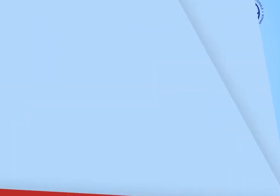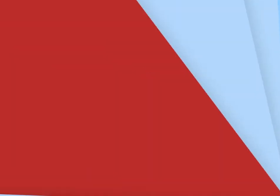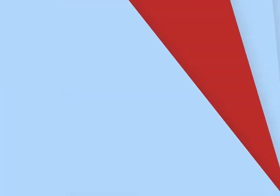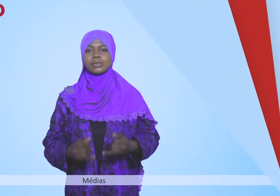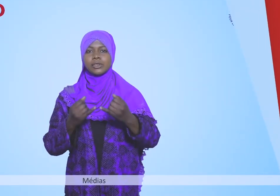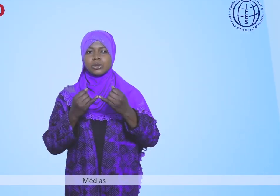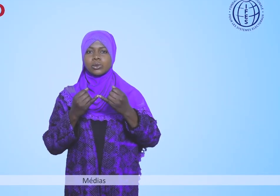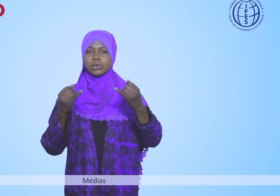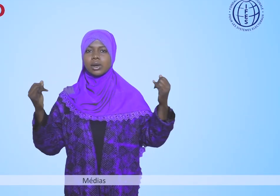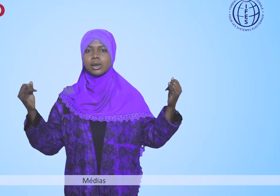Médias